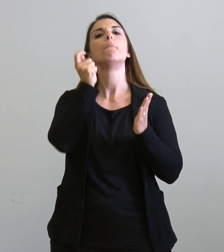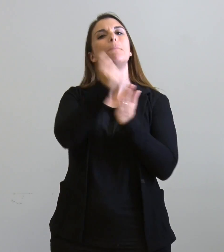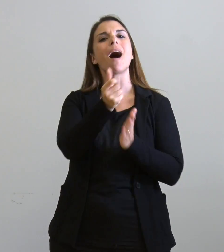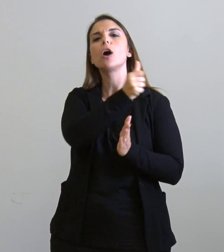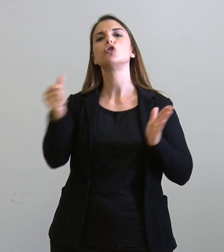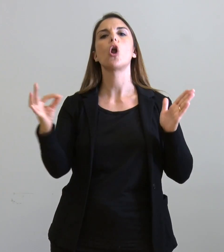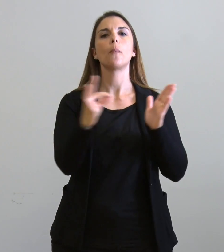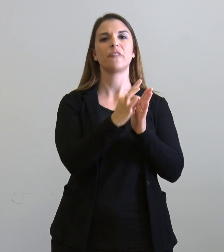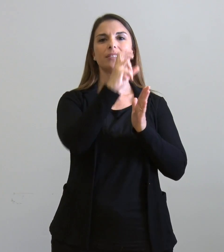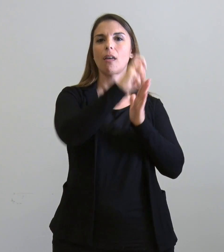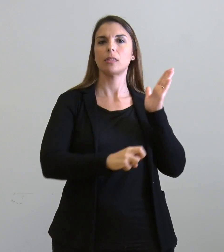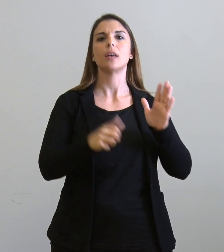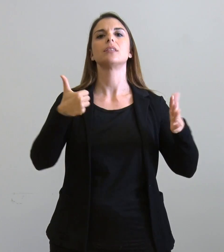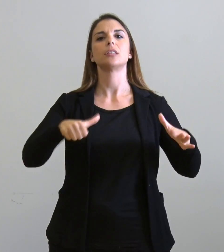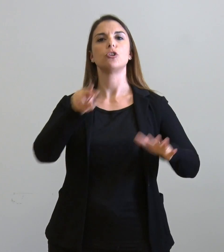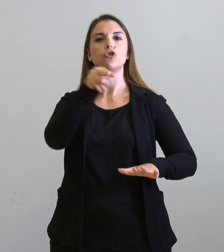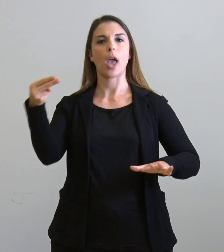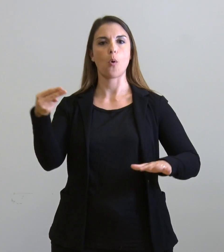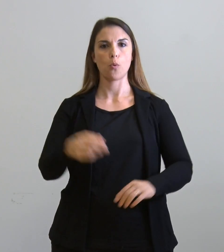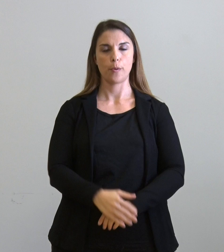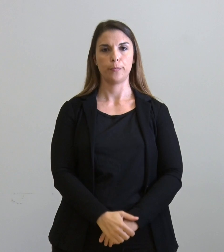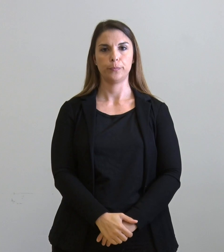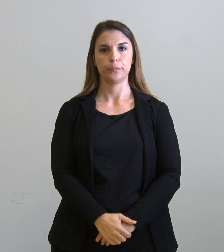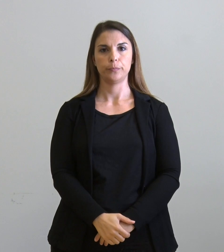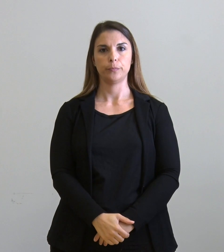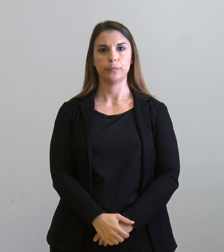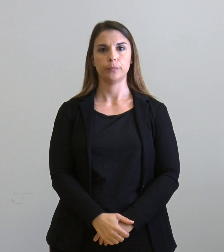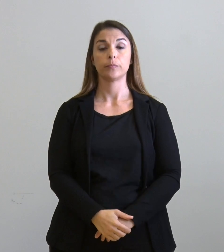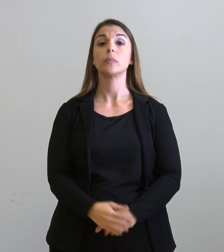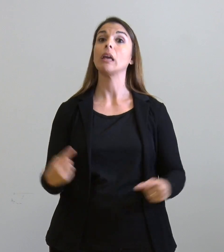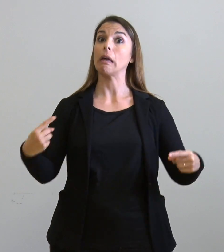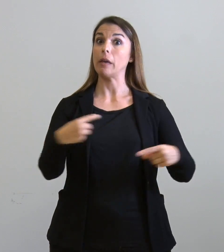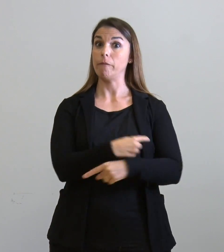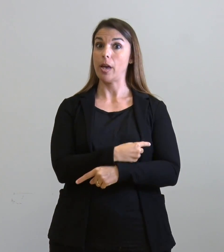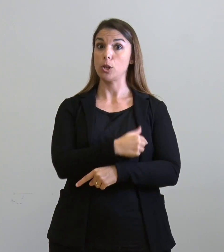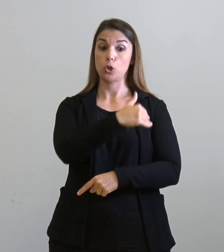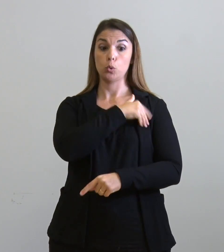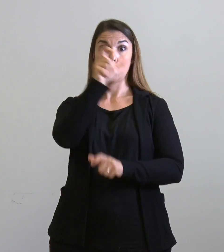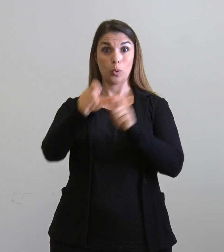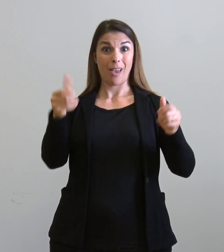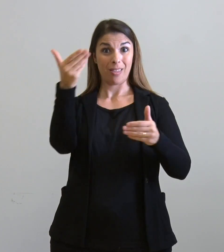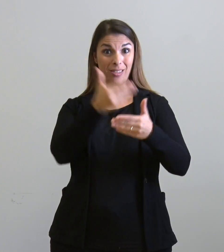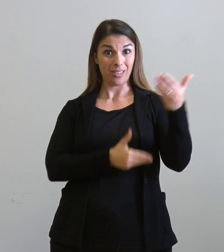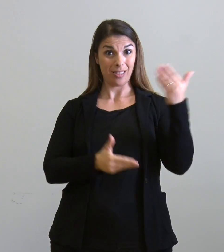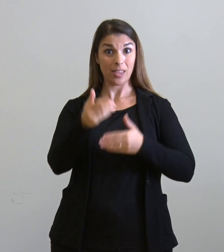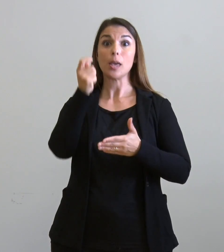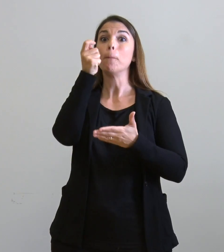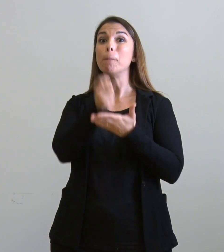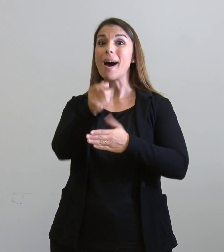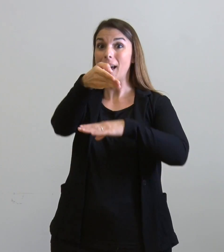16 euro. 5. Hanno diritto all'esonero parziale da tasse e contributi Gli studenti e